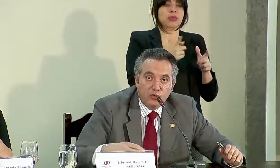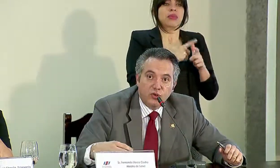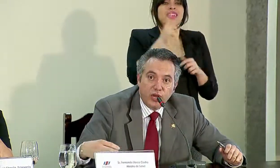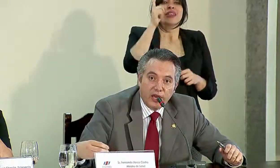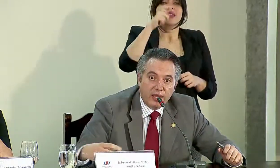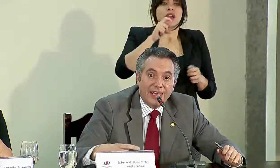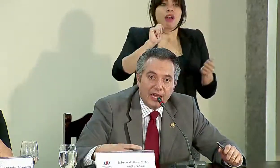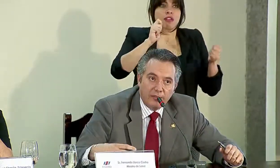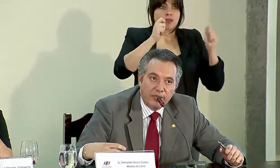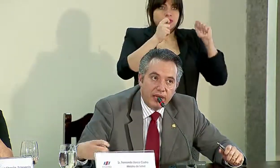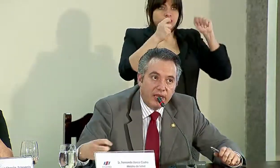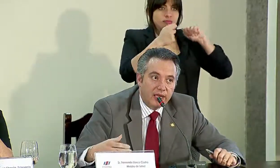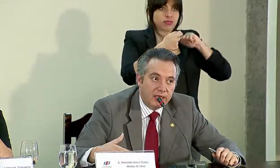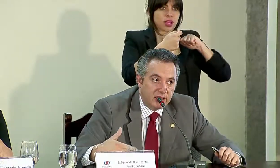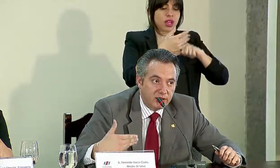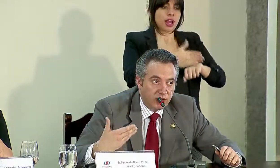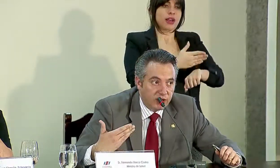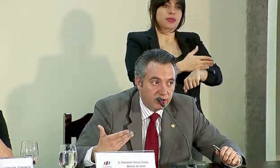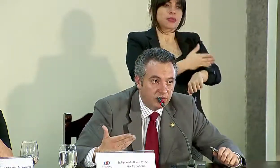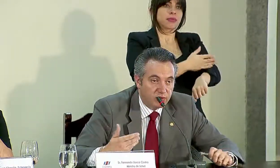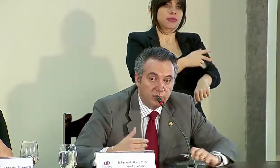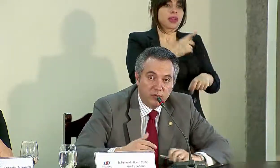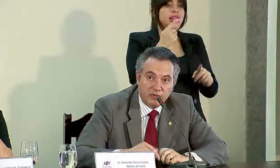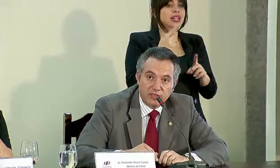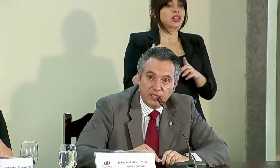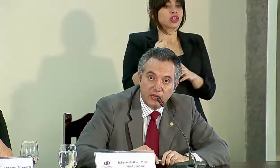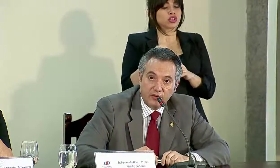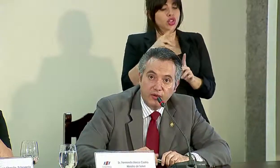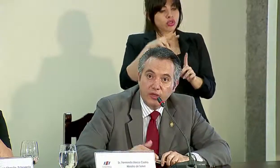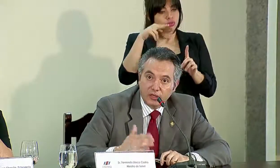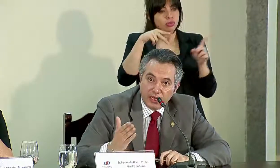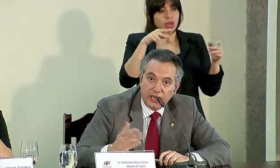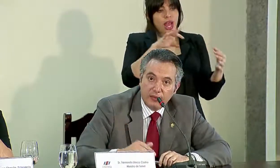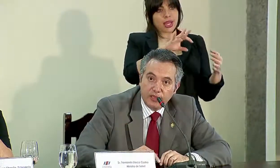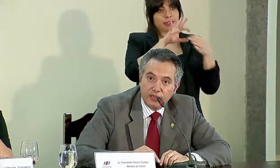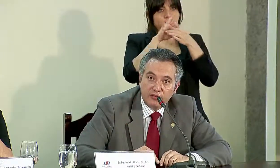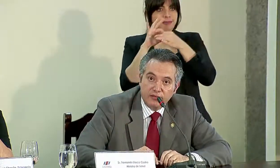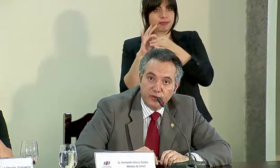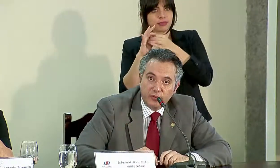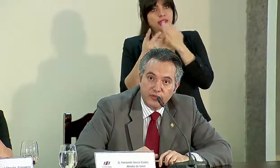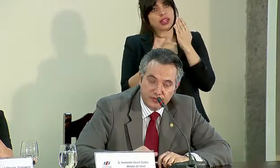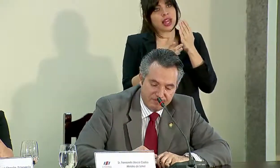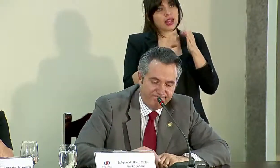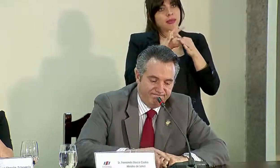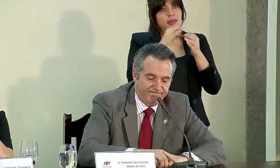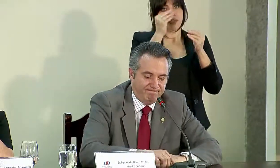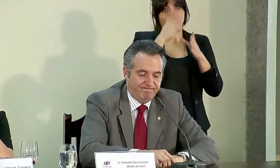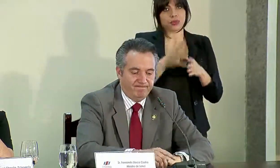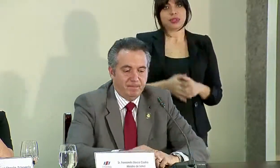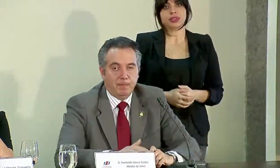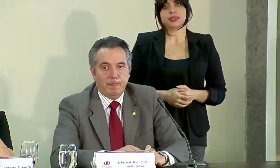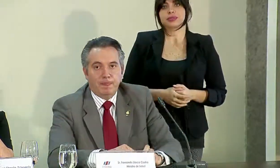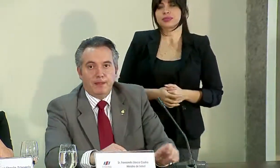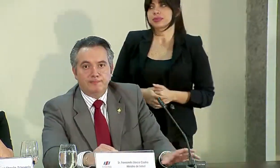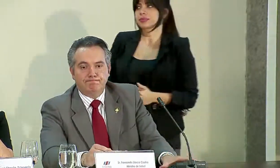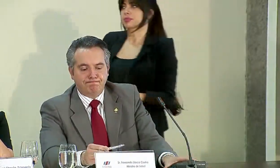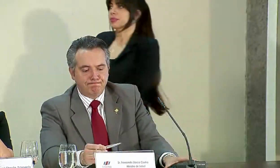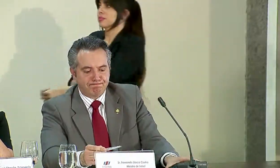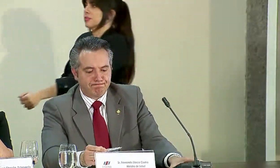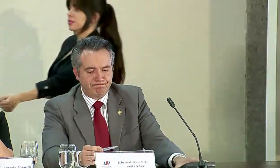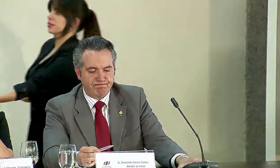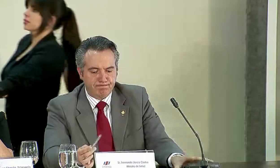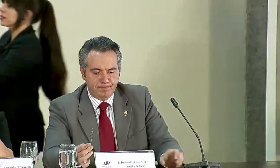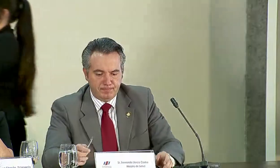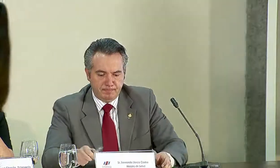evolucionar y cambiar en la dirección que nosotros hemos manifestado técnicamente en los informes. Última consulta,